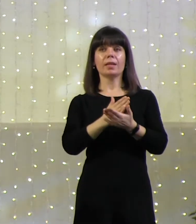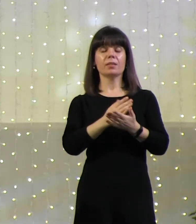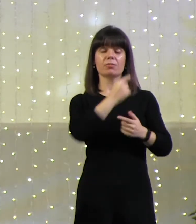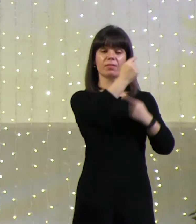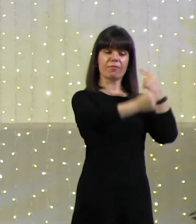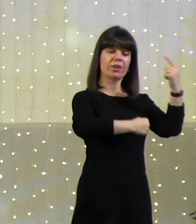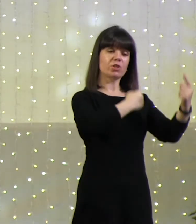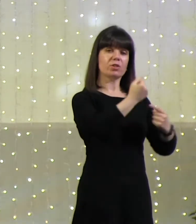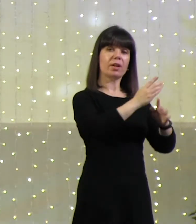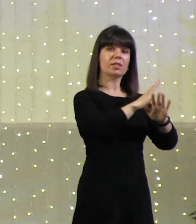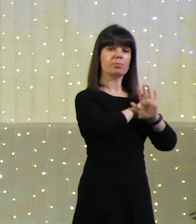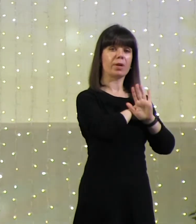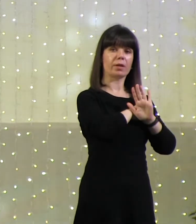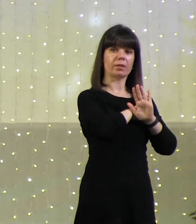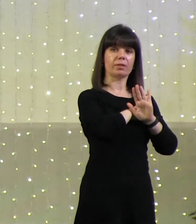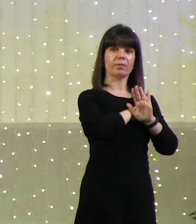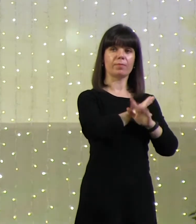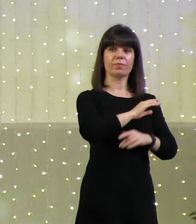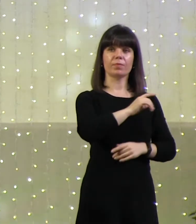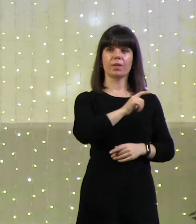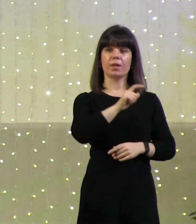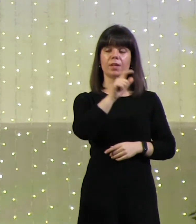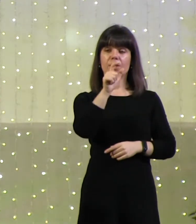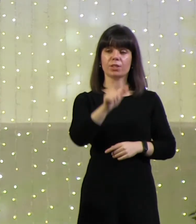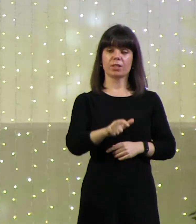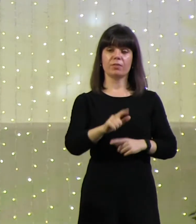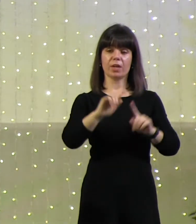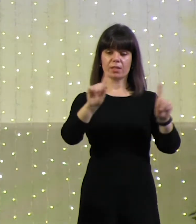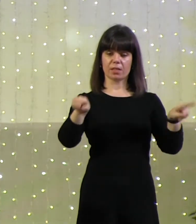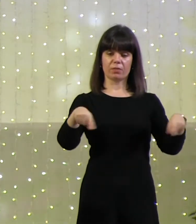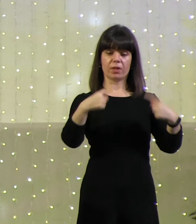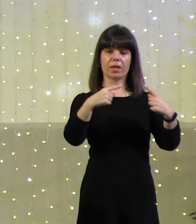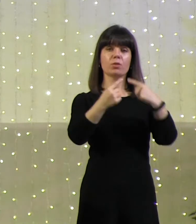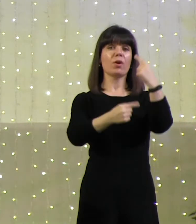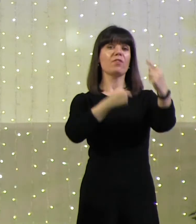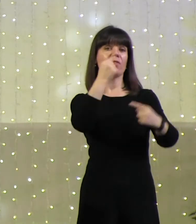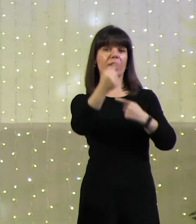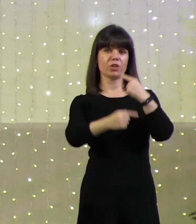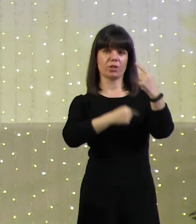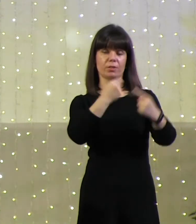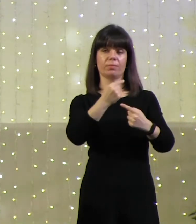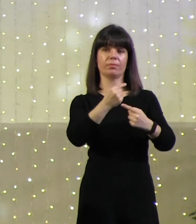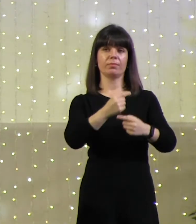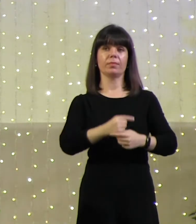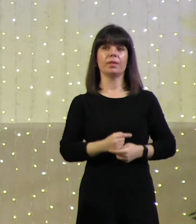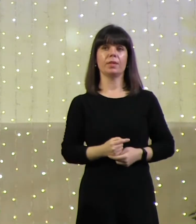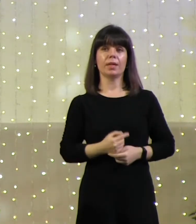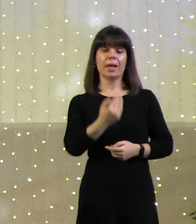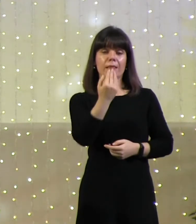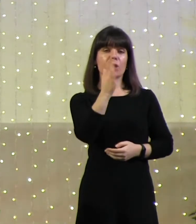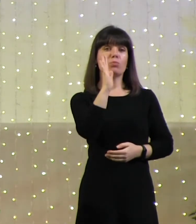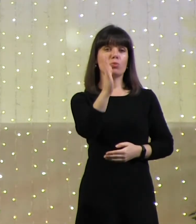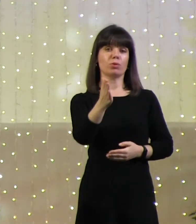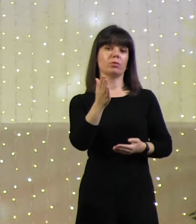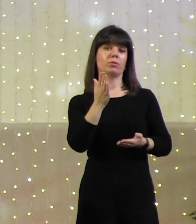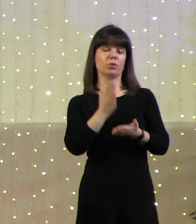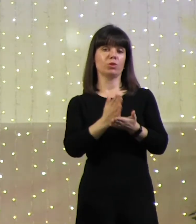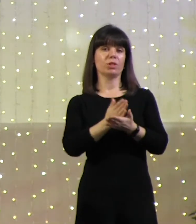смерть. Человек сотворен вечным существом. Ты будешь существовать всегда,